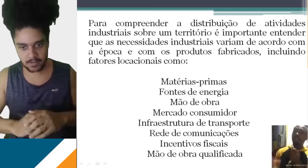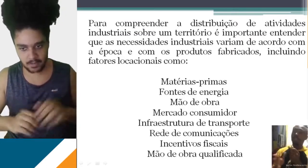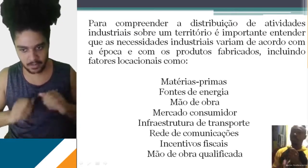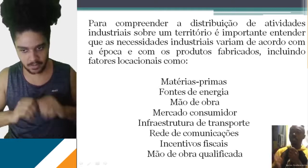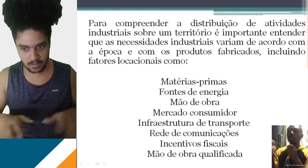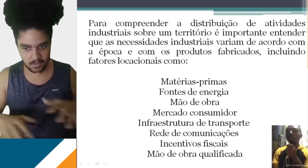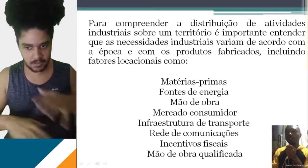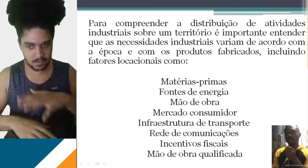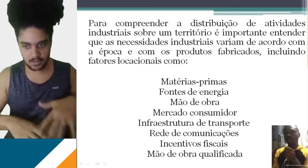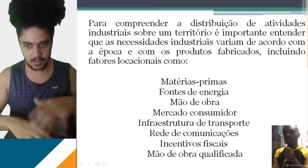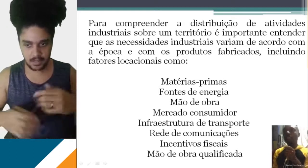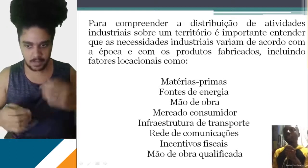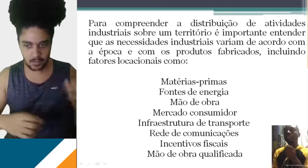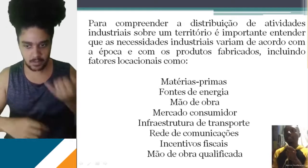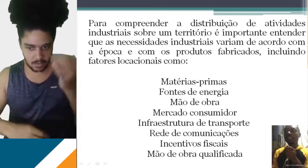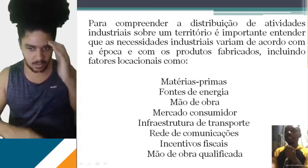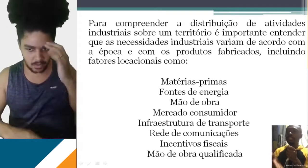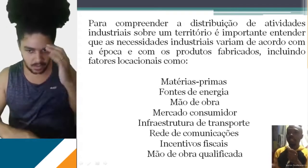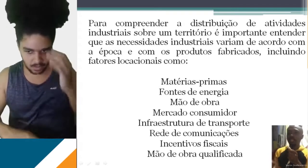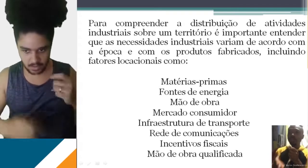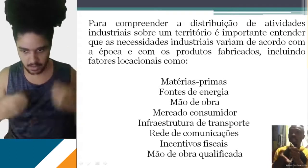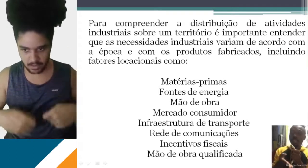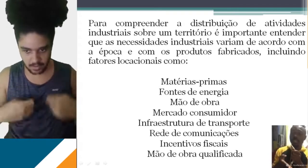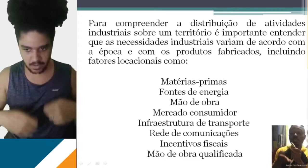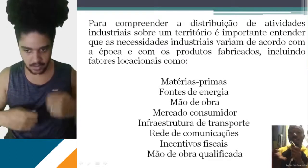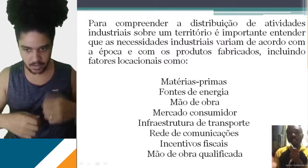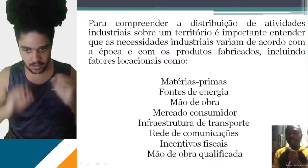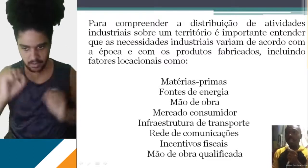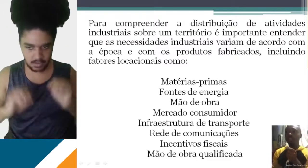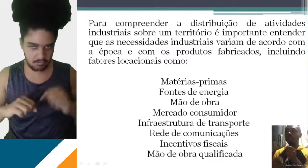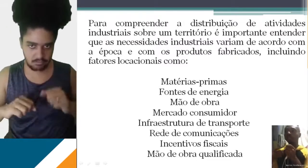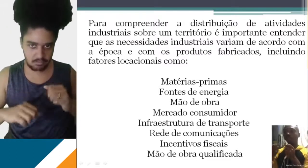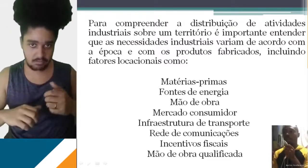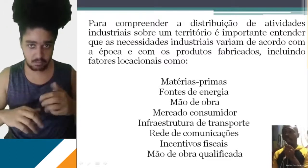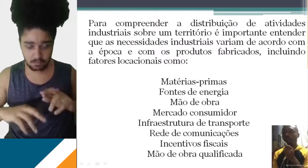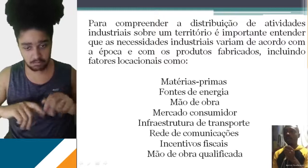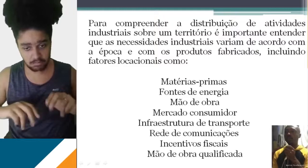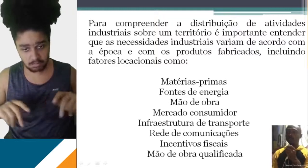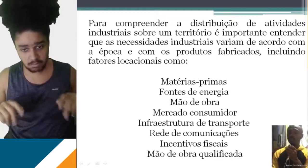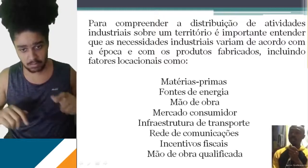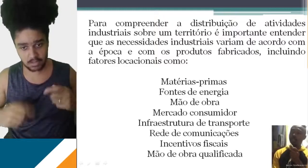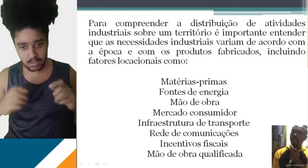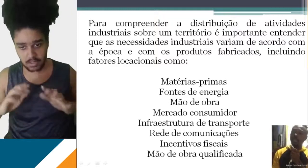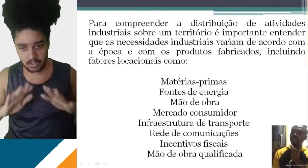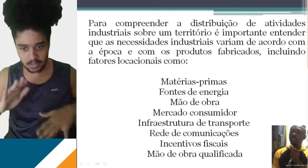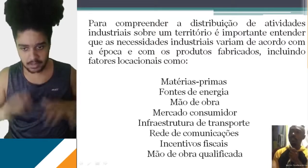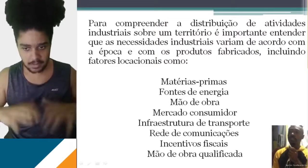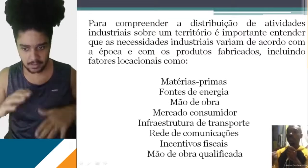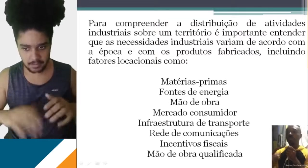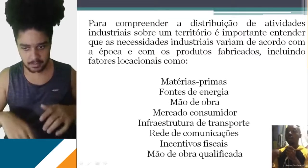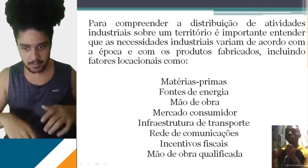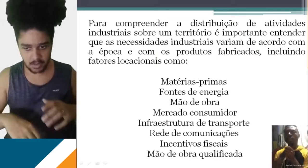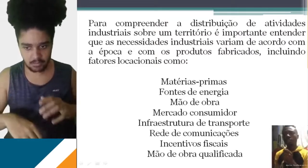distribuição das atividades industriais sobre o território, é importante entender que as necessidades industriais, elas vão variar de acordo com a época, com os produtos fabricados,